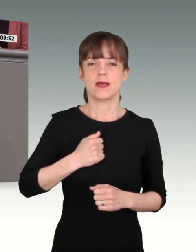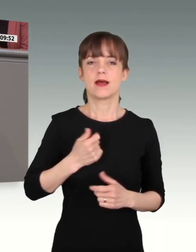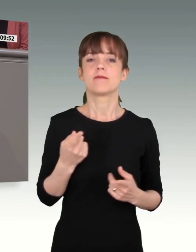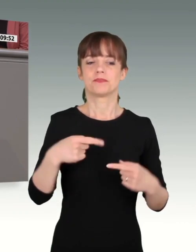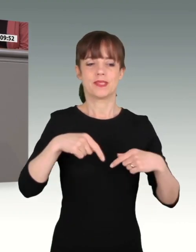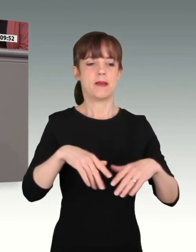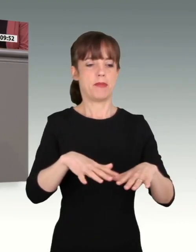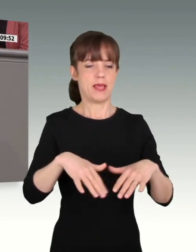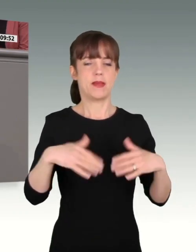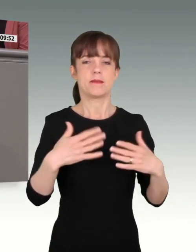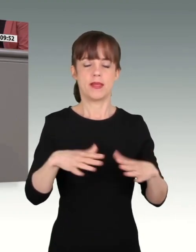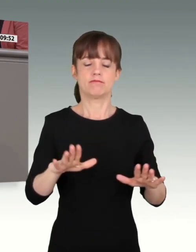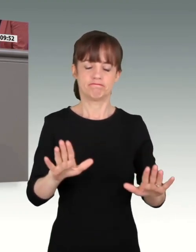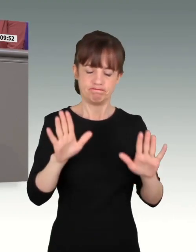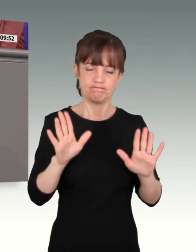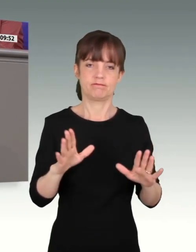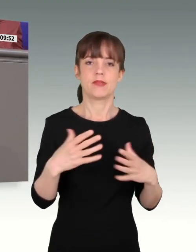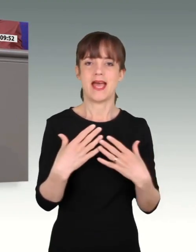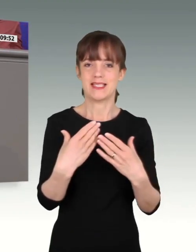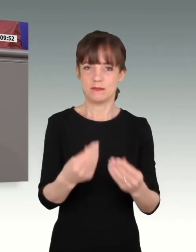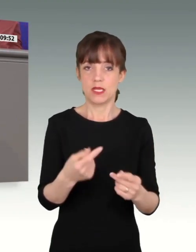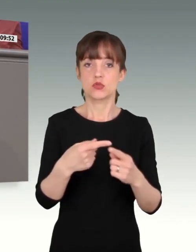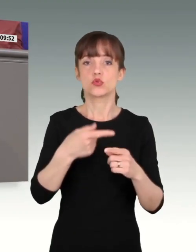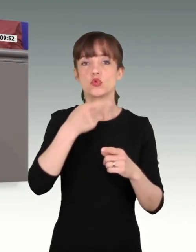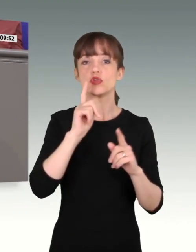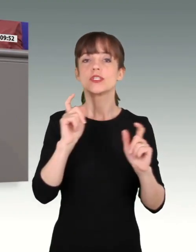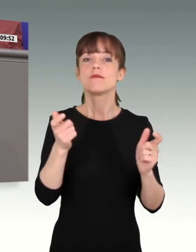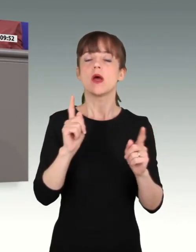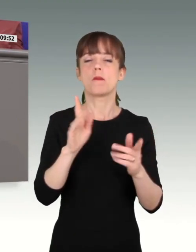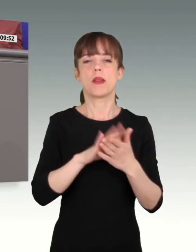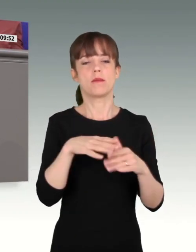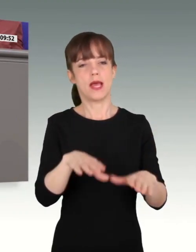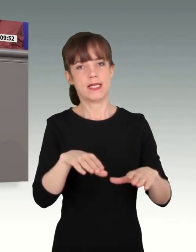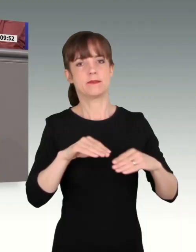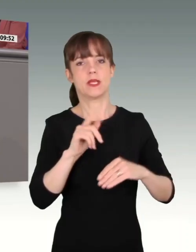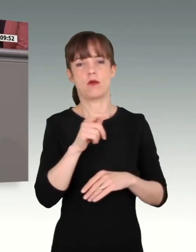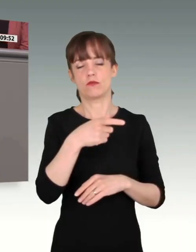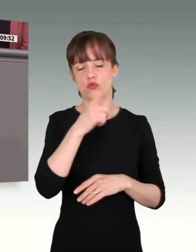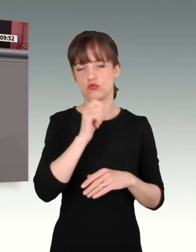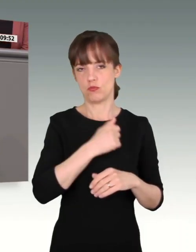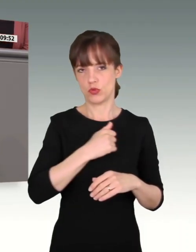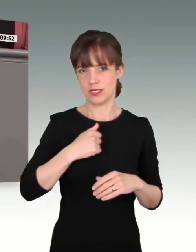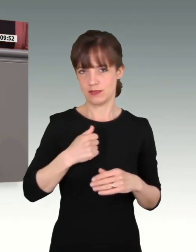hier im Parlament, aber auch in der deutschen Gesellschaft behält. Ich danke Ihnen für Ihre Aufmerksamkeit.